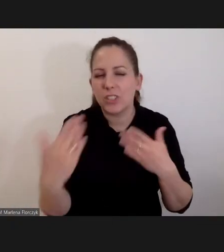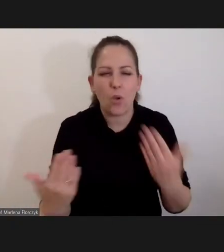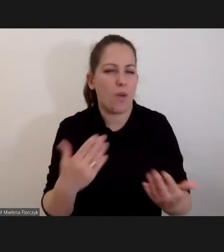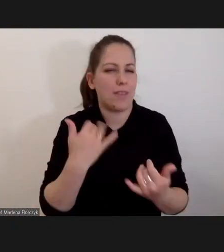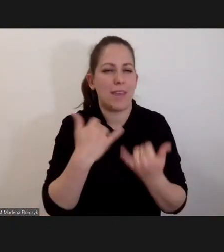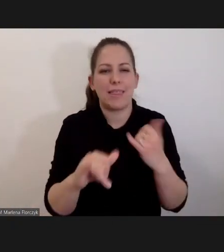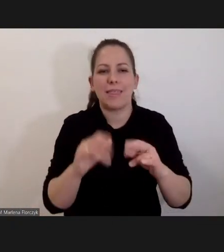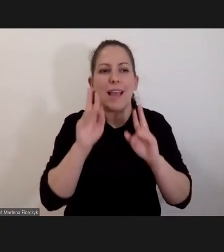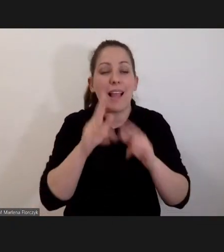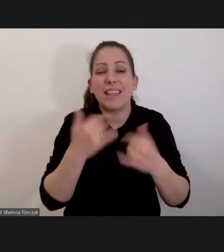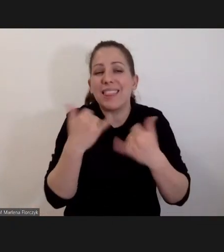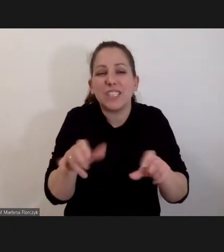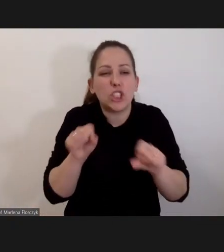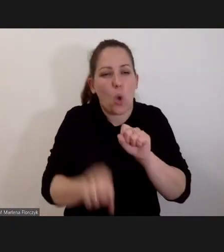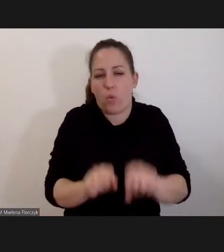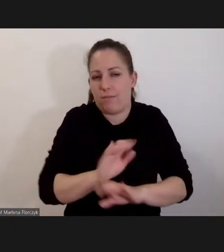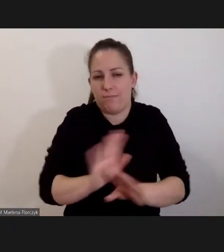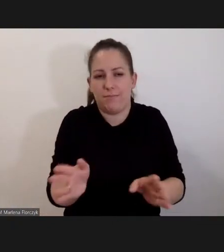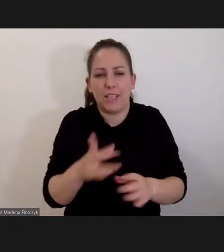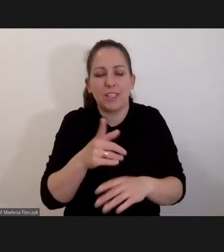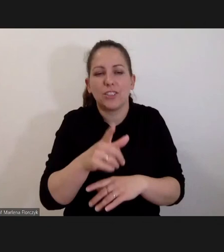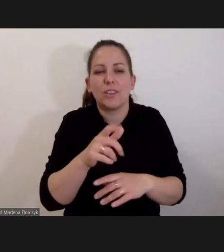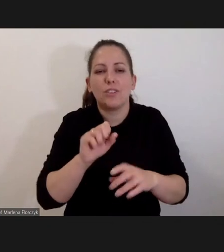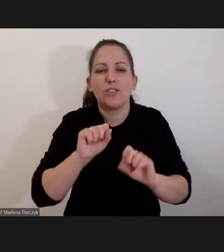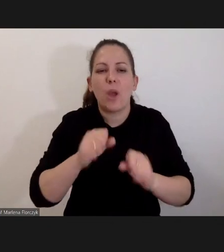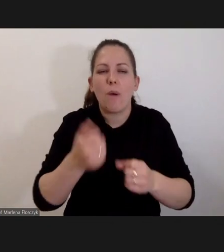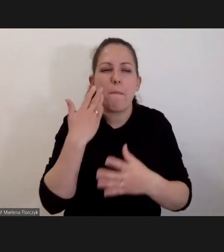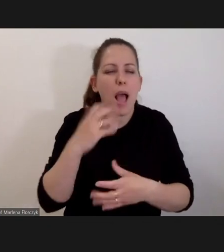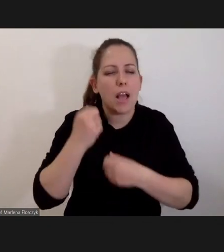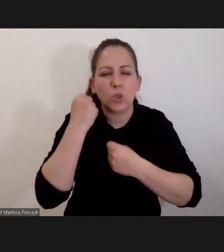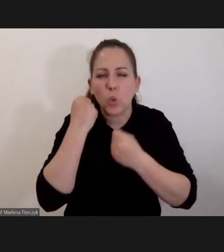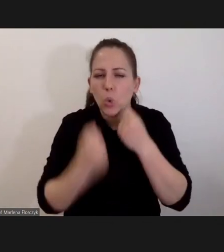no i inny sąd, działający w bardzo trudnych